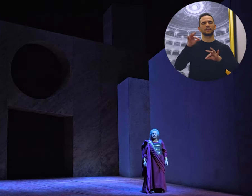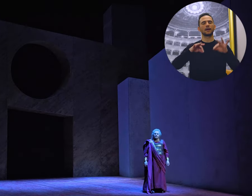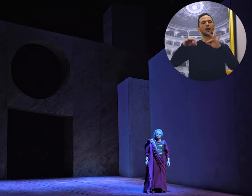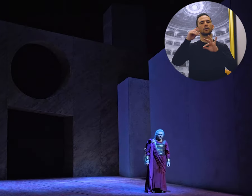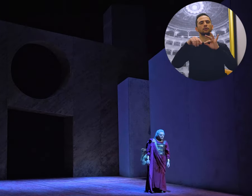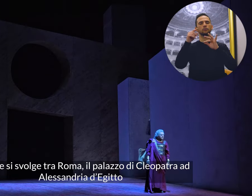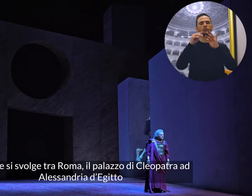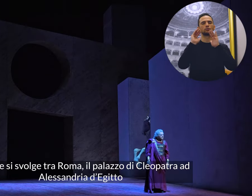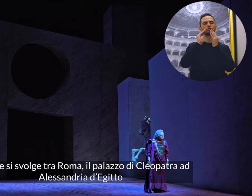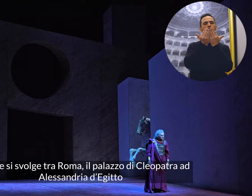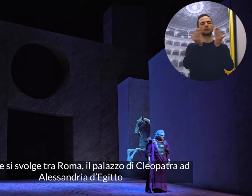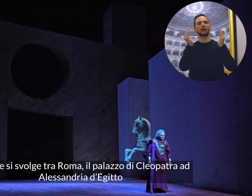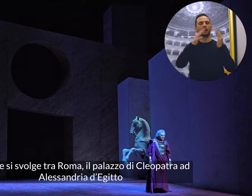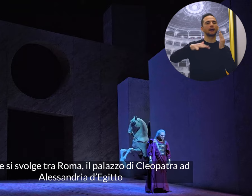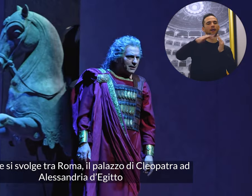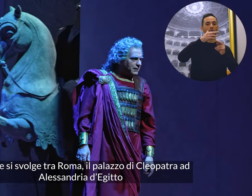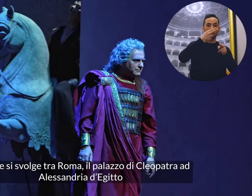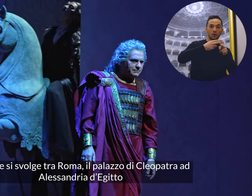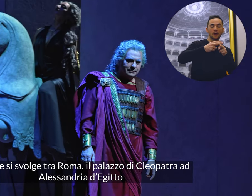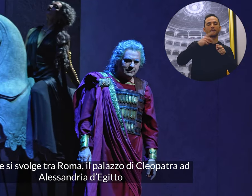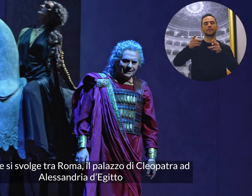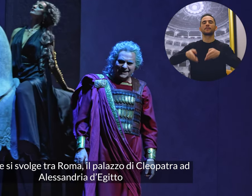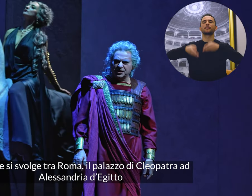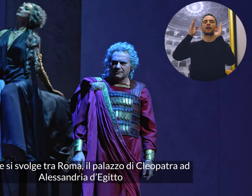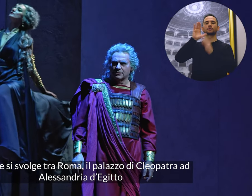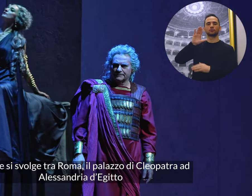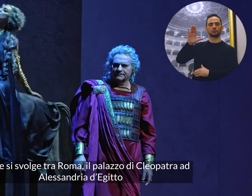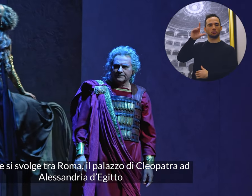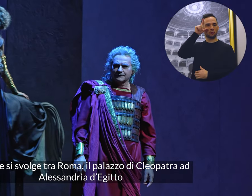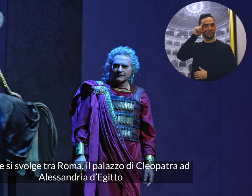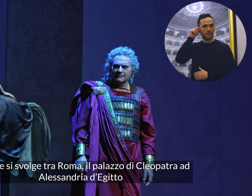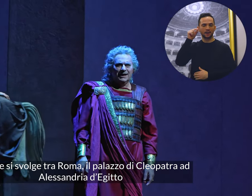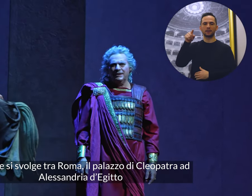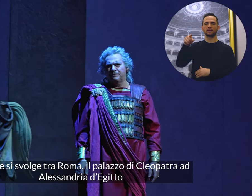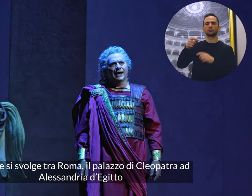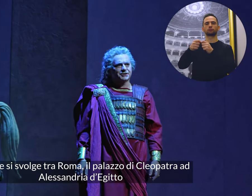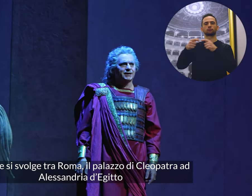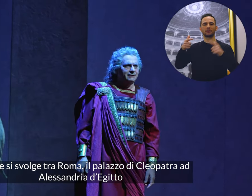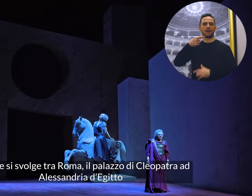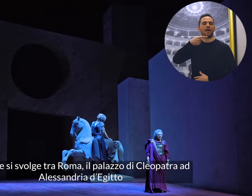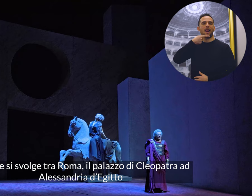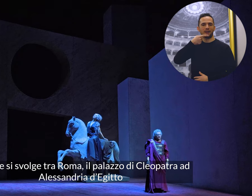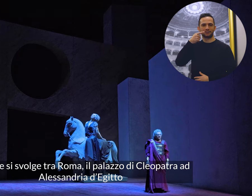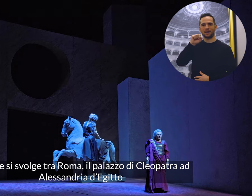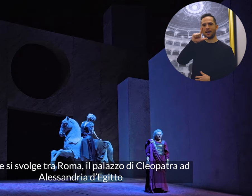L'azione si svolge tra Roma, il palazzo di Cleopatra ad Alessandria d'Egitto